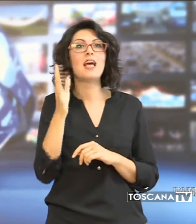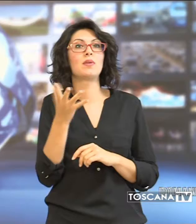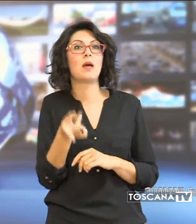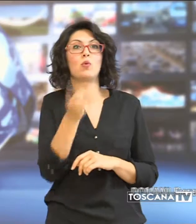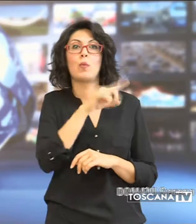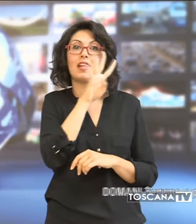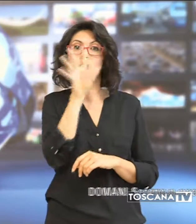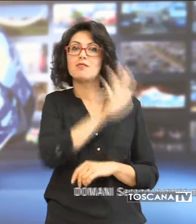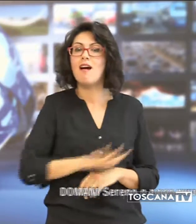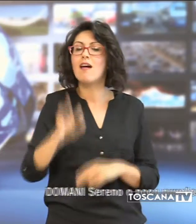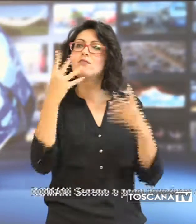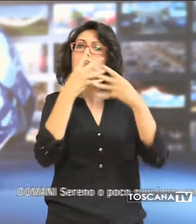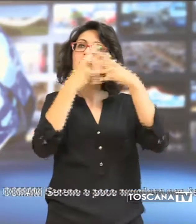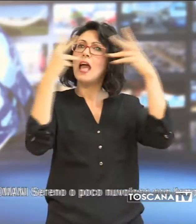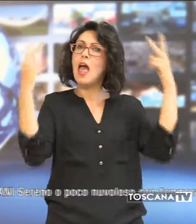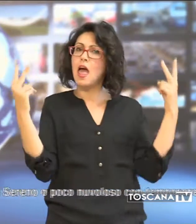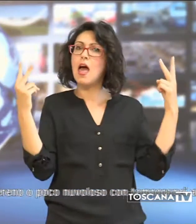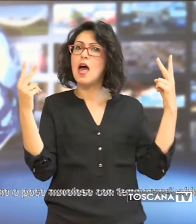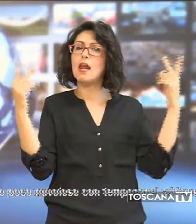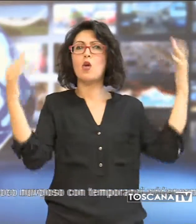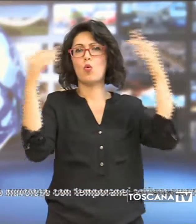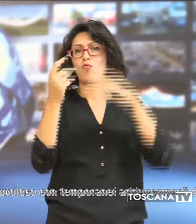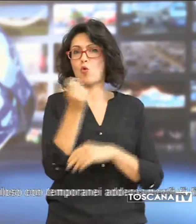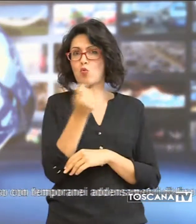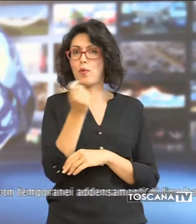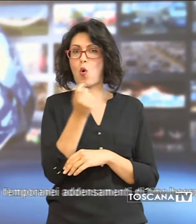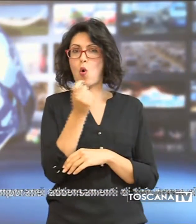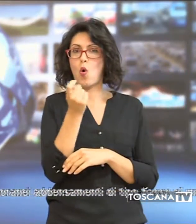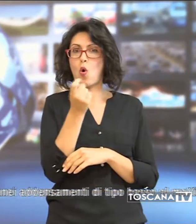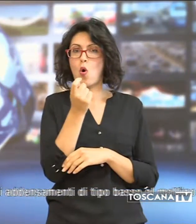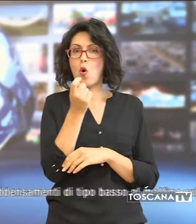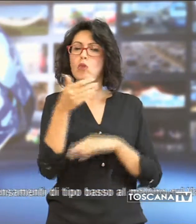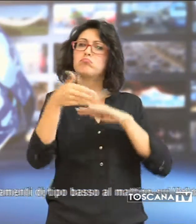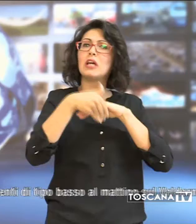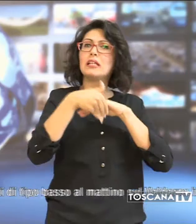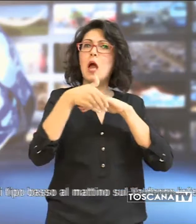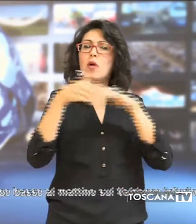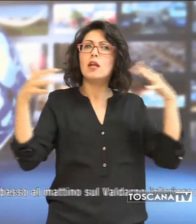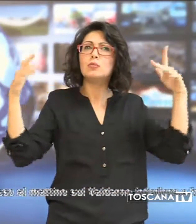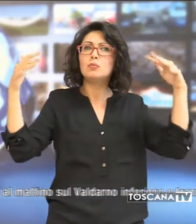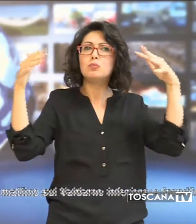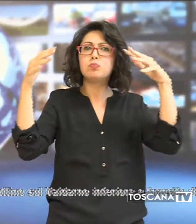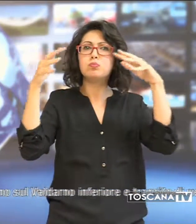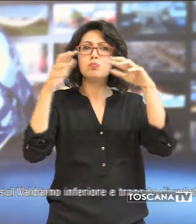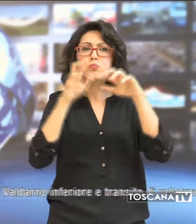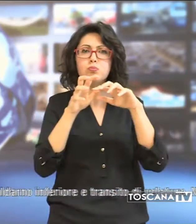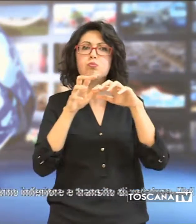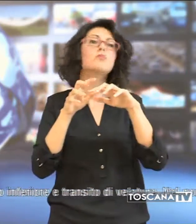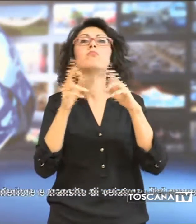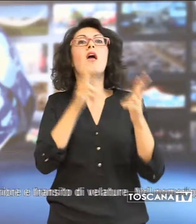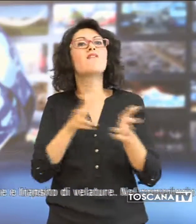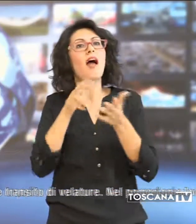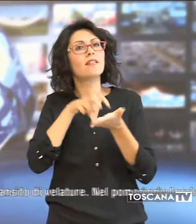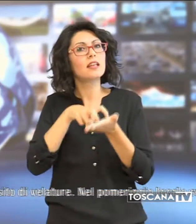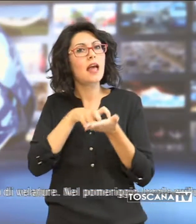tempo domani sarà sereno, poco nuvoloso con temporanei addensamenti i venti sono